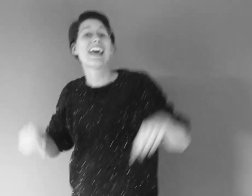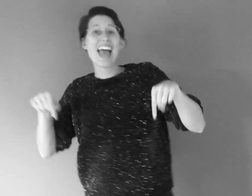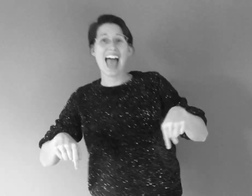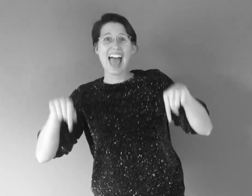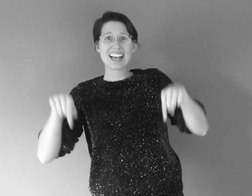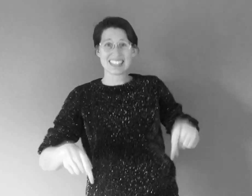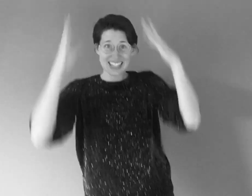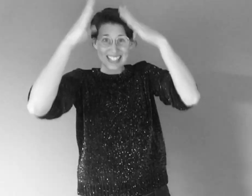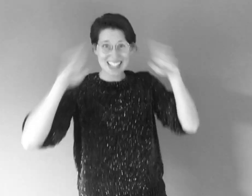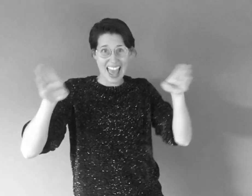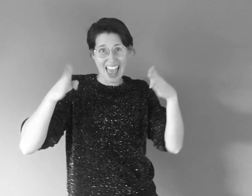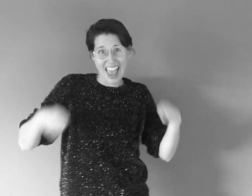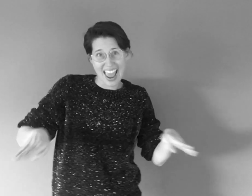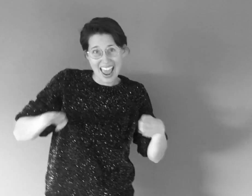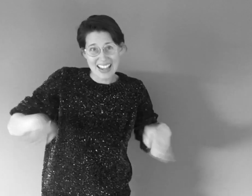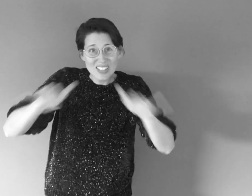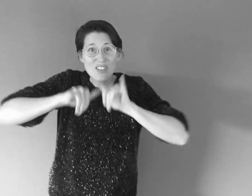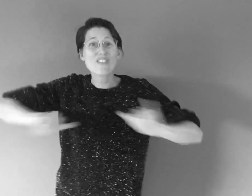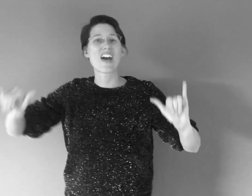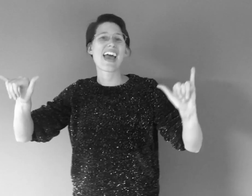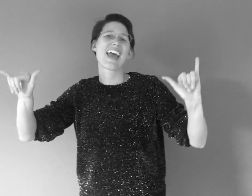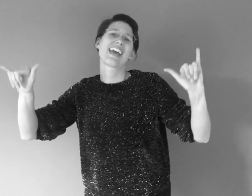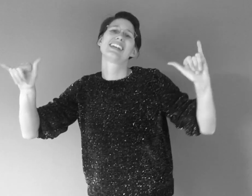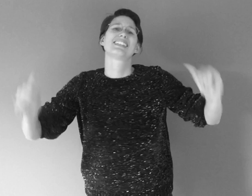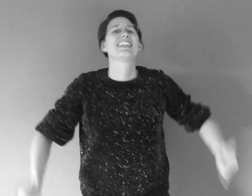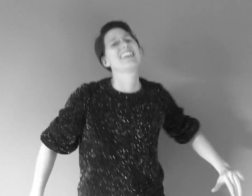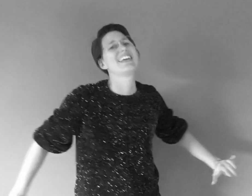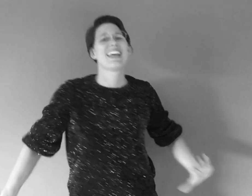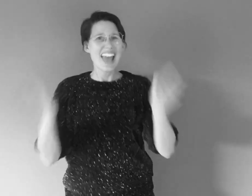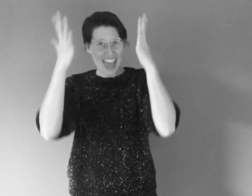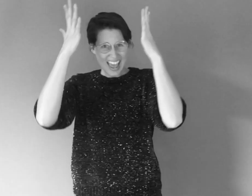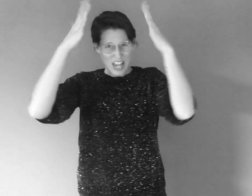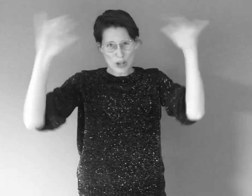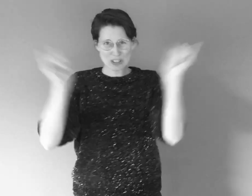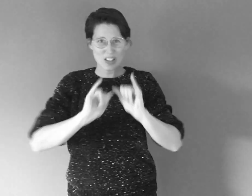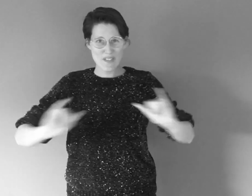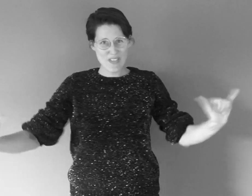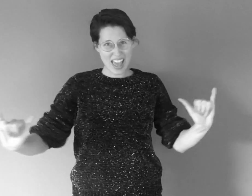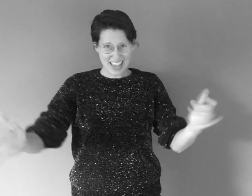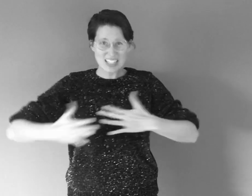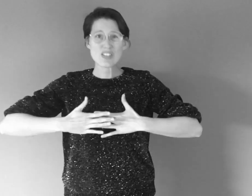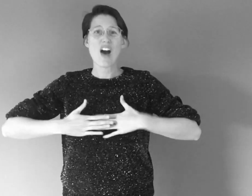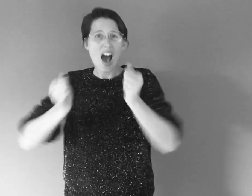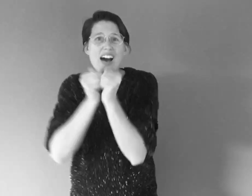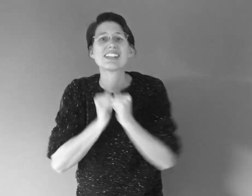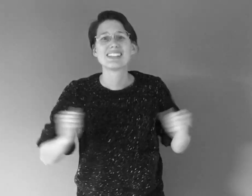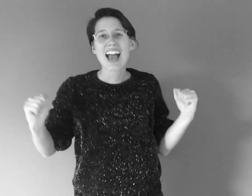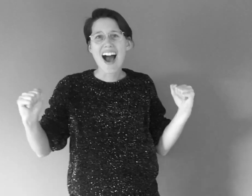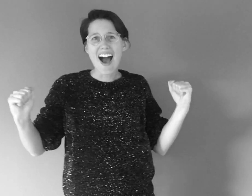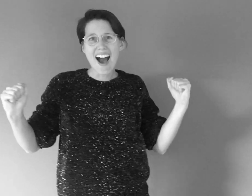Het is kerstfeest, het heerlijkste feest van het jaar.